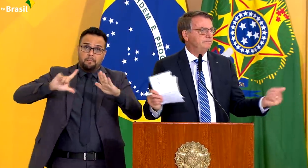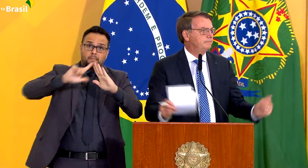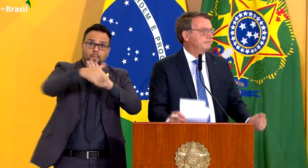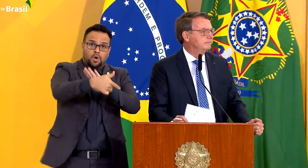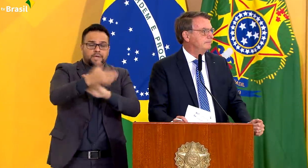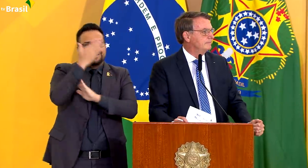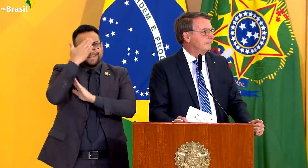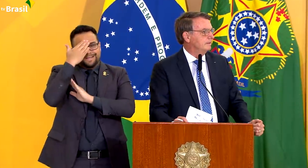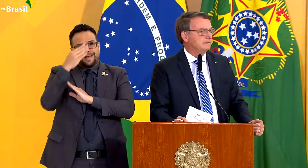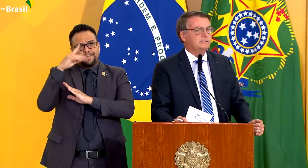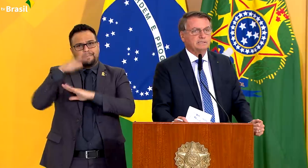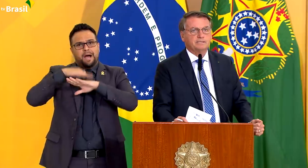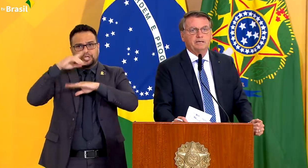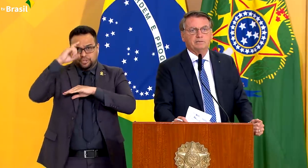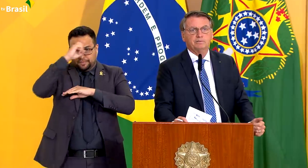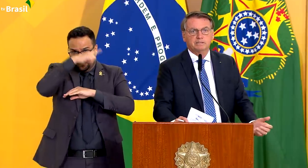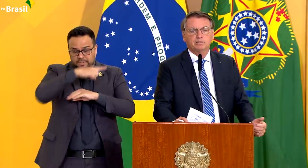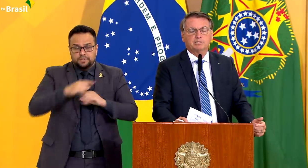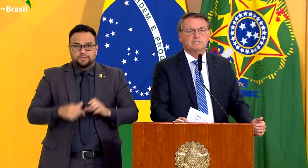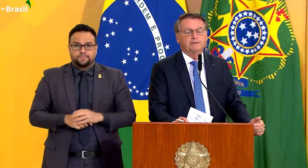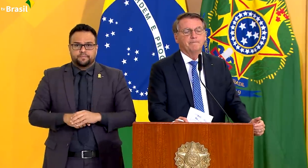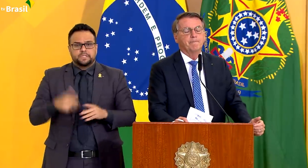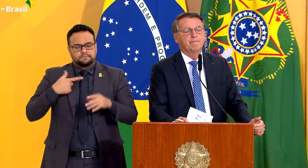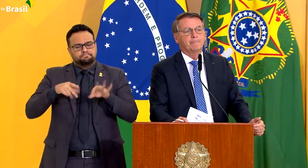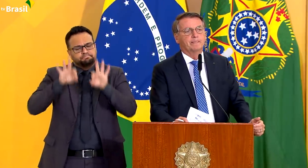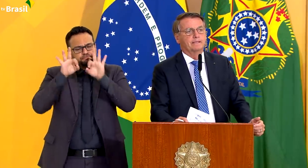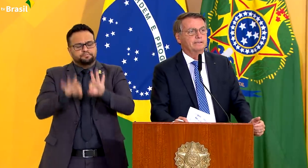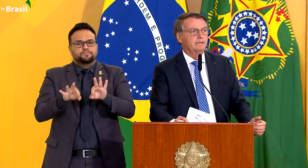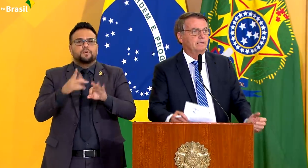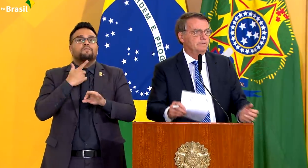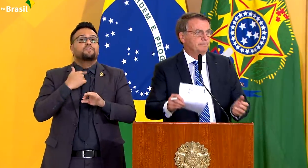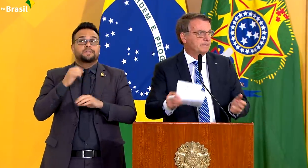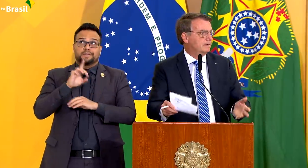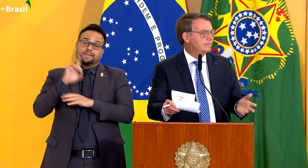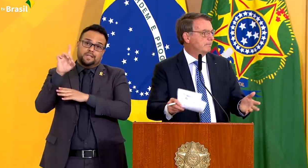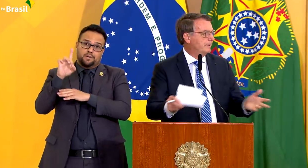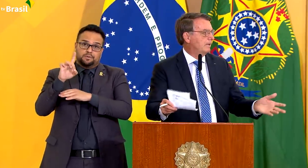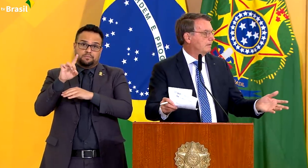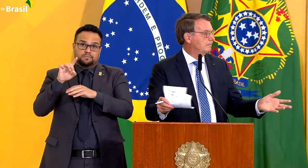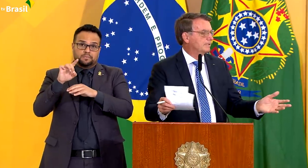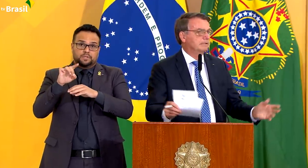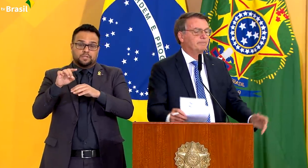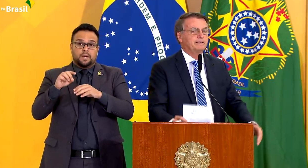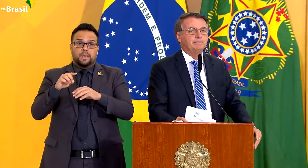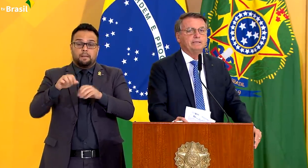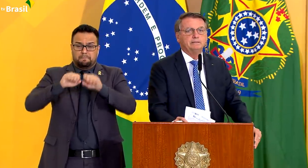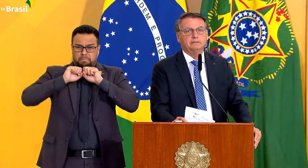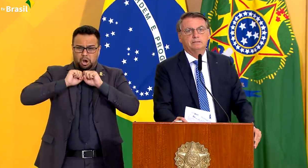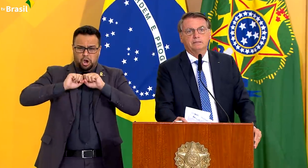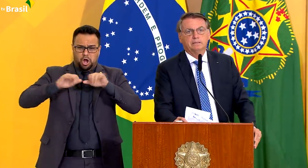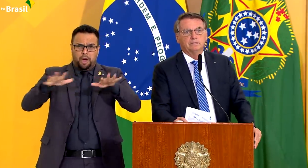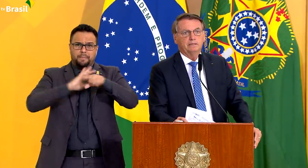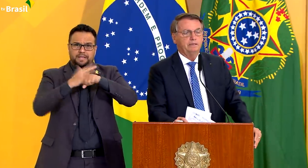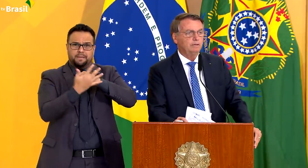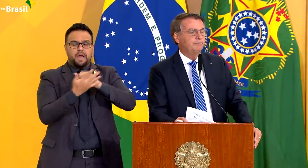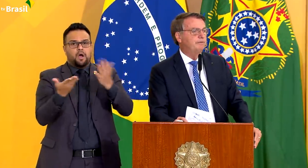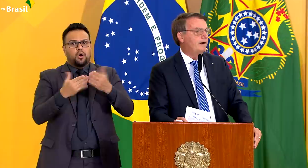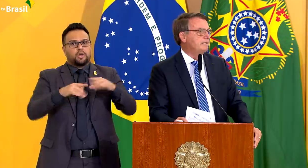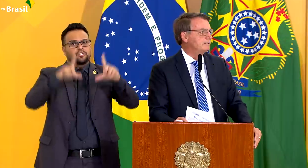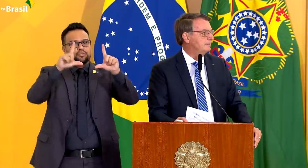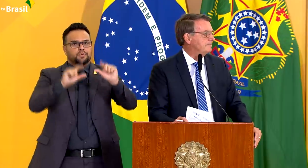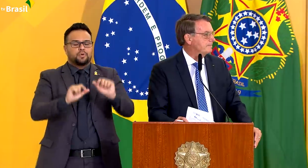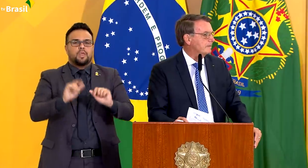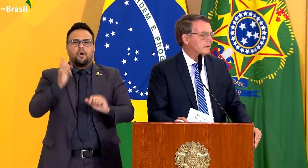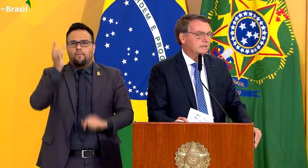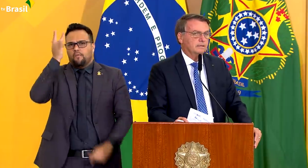espero que esteja certo, se Deus quiser. Passamos pela questão da pandemia, não